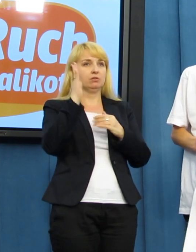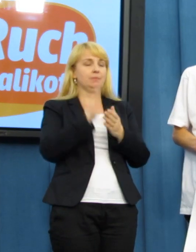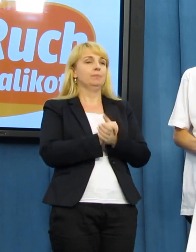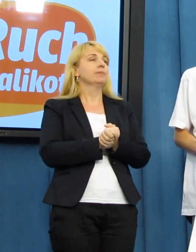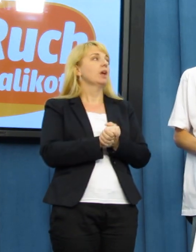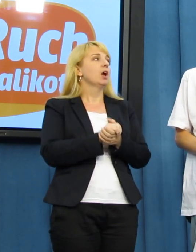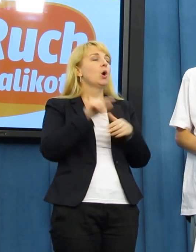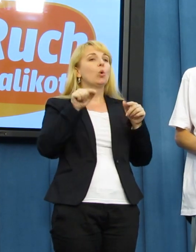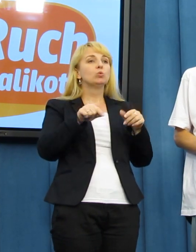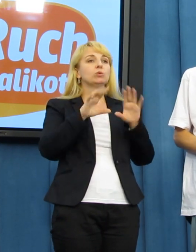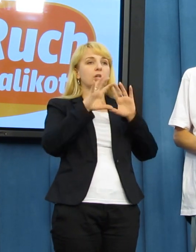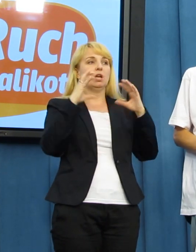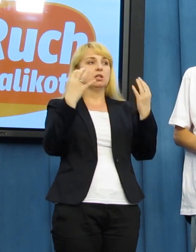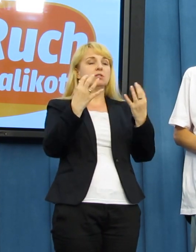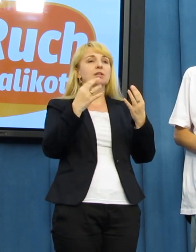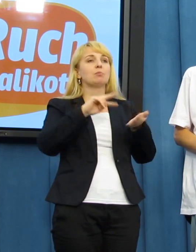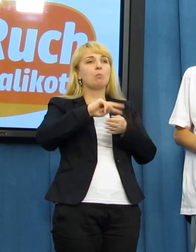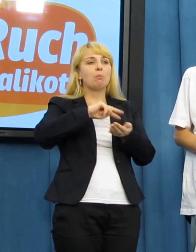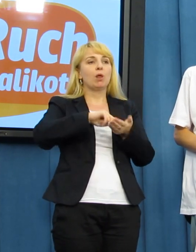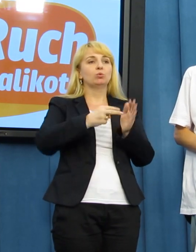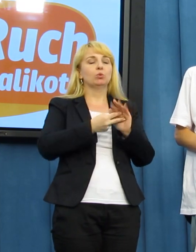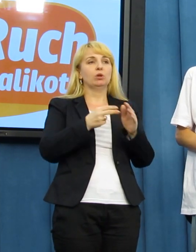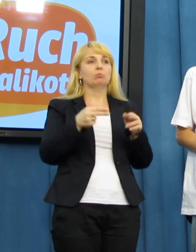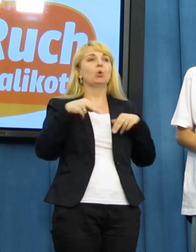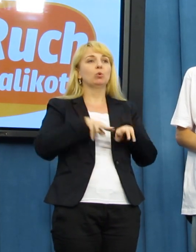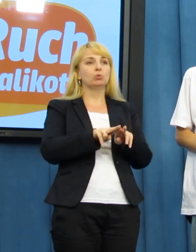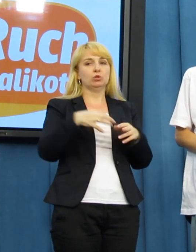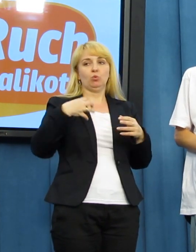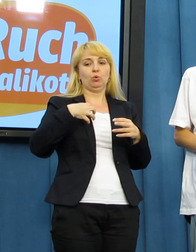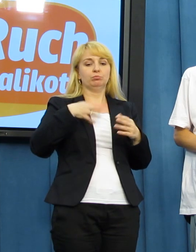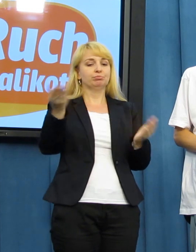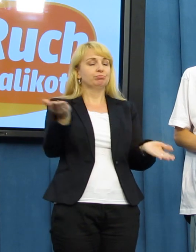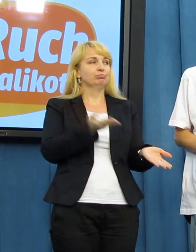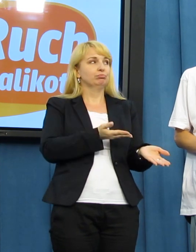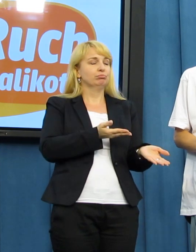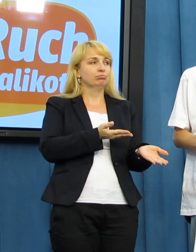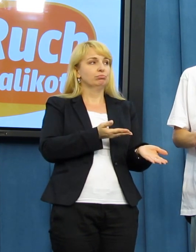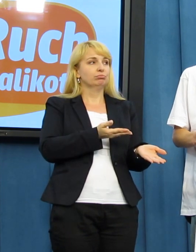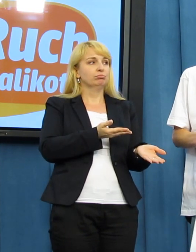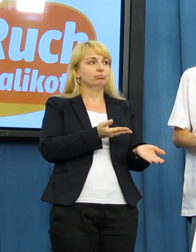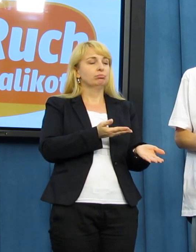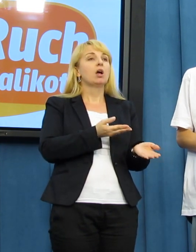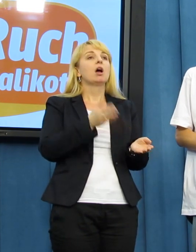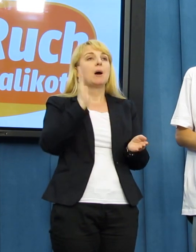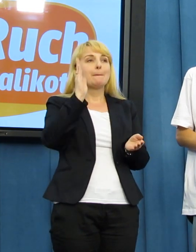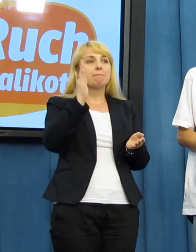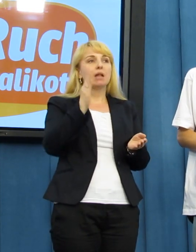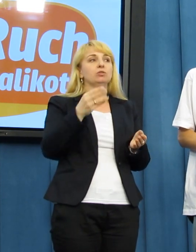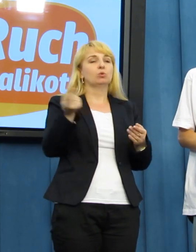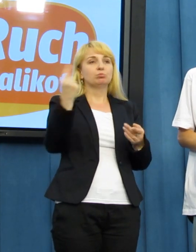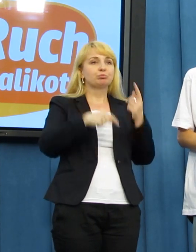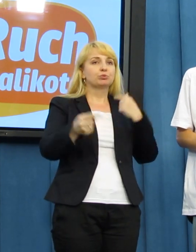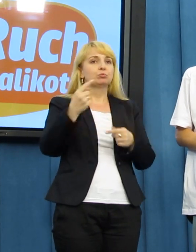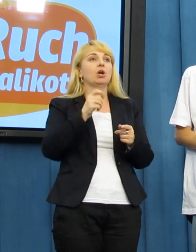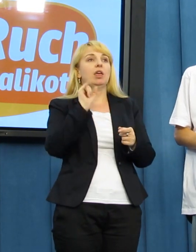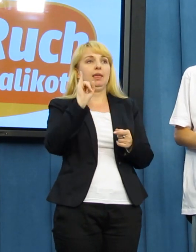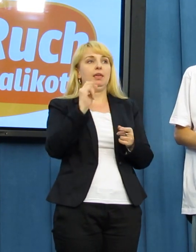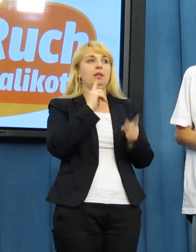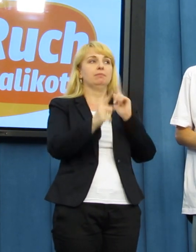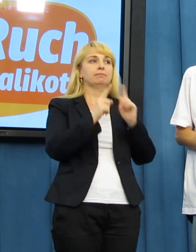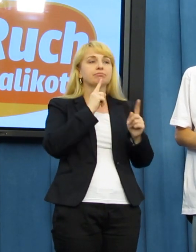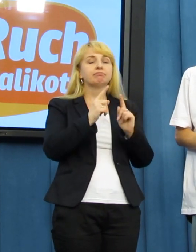Sejmem planujemy udział gości zaproszonych przez nas. Będą brać udział w panelu dyskusyjnym.